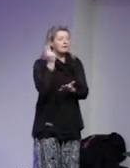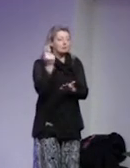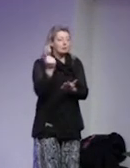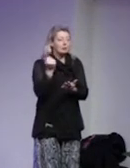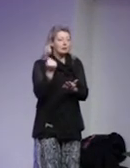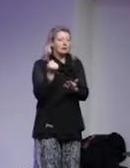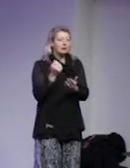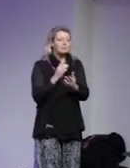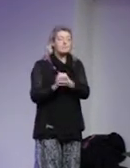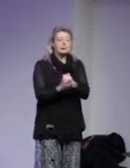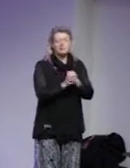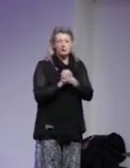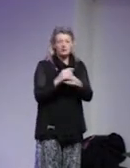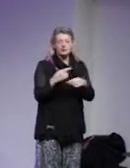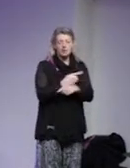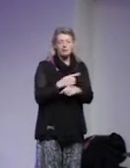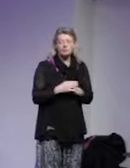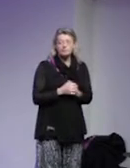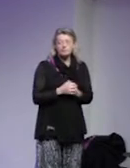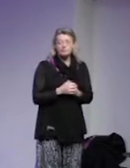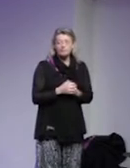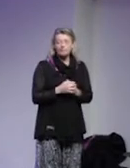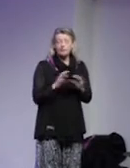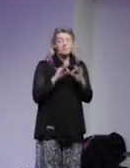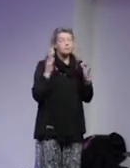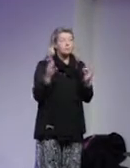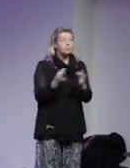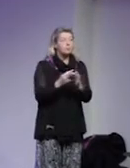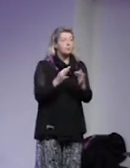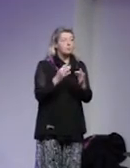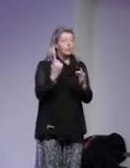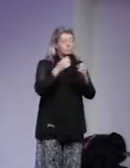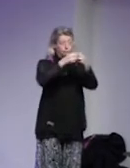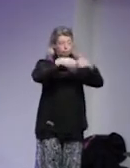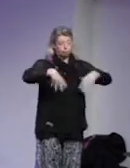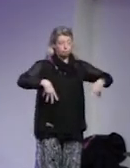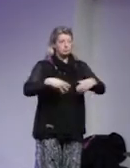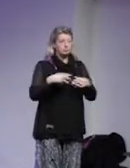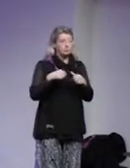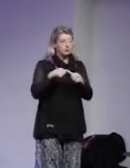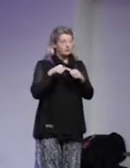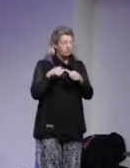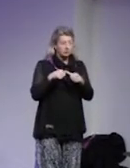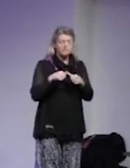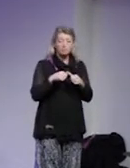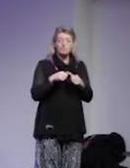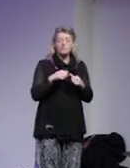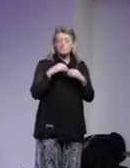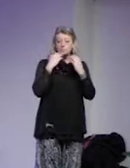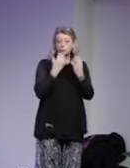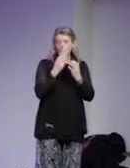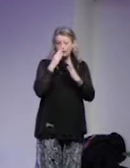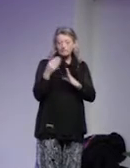typen av gemenskaper. Forum är en paraplyorganisation för idébrydda organisationer med social